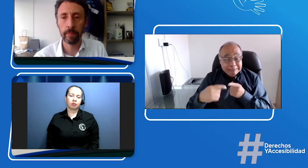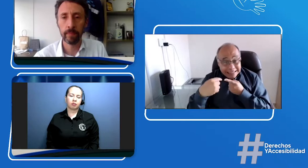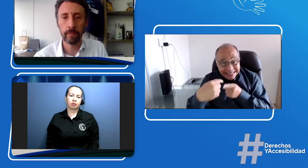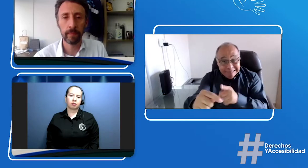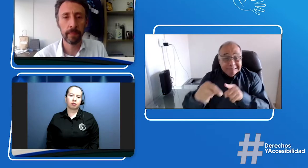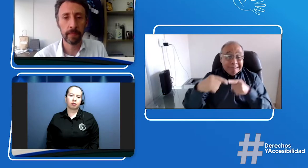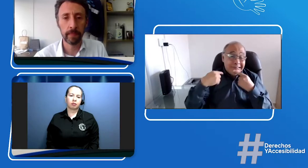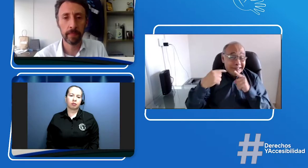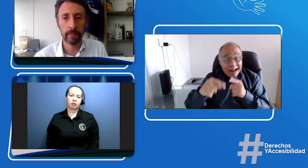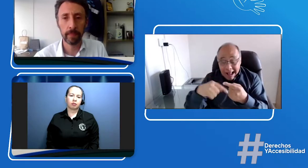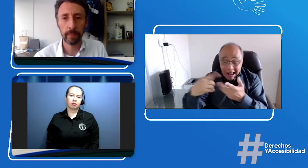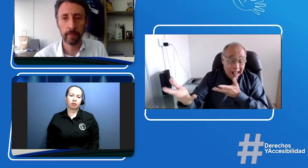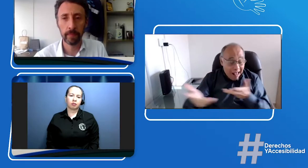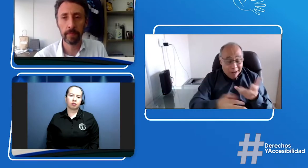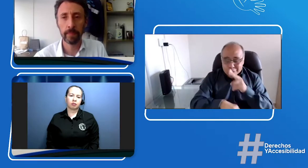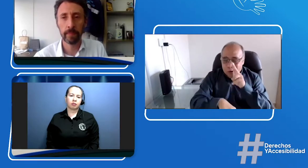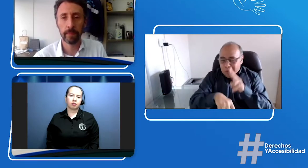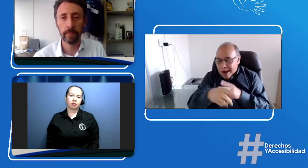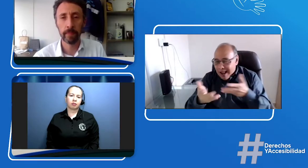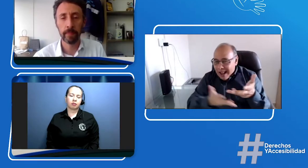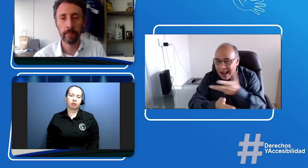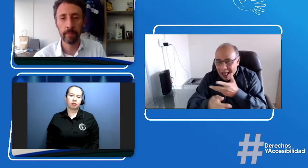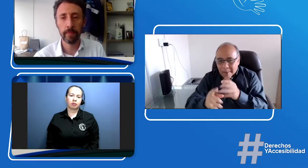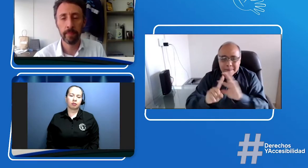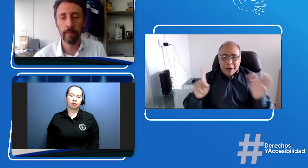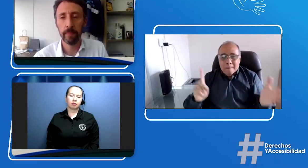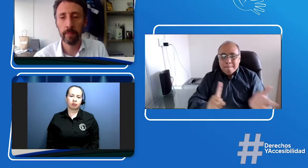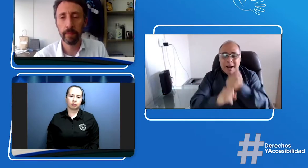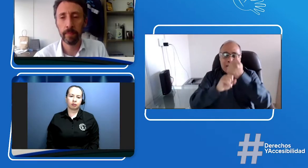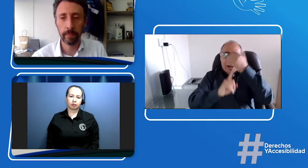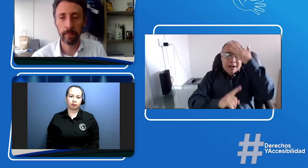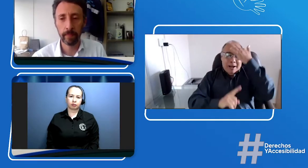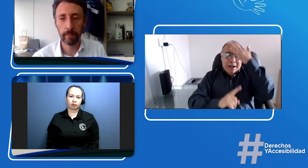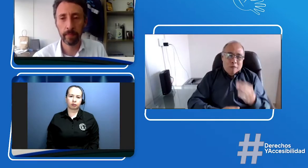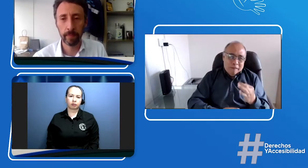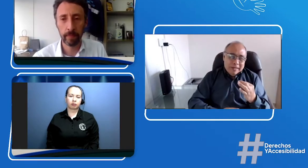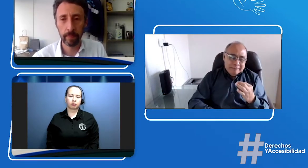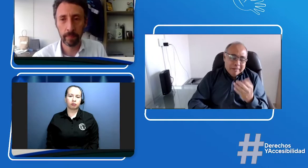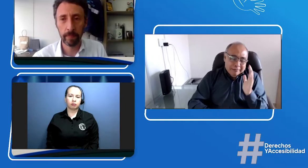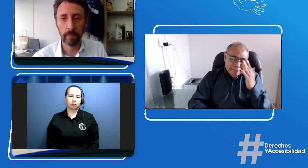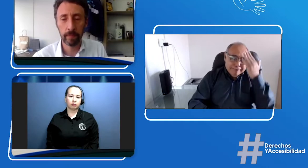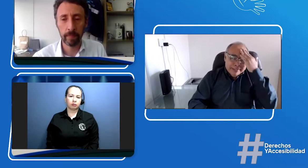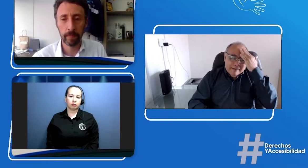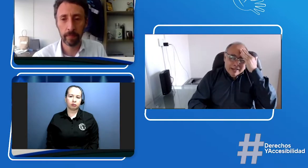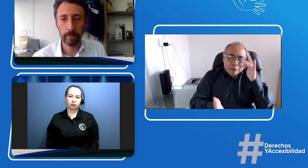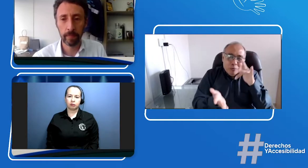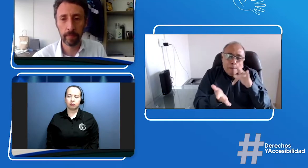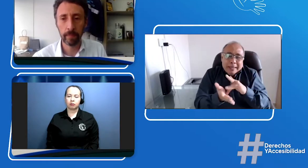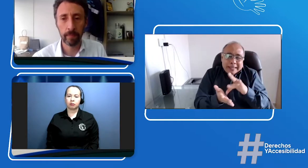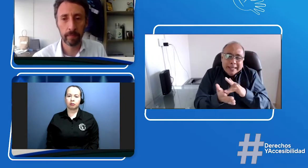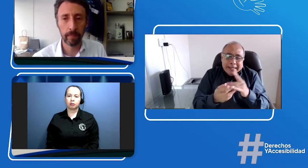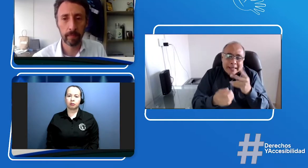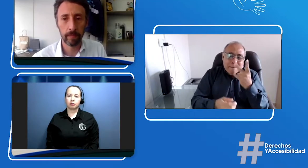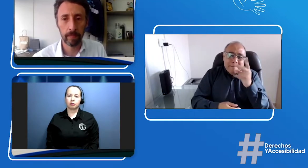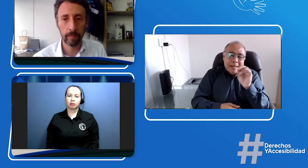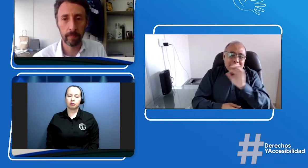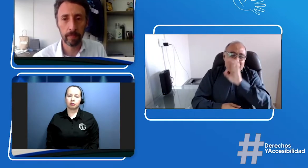porque para que hoy la licencia de conducción fuera esta realidad. Lo conseguimos también gracias a su compromiso